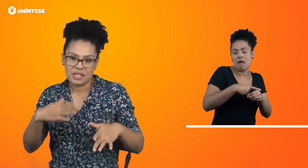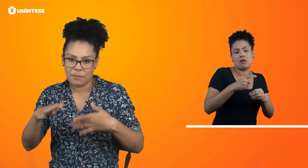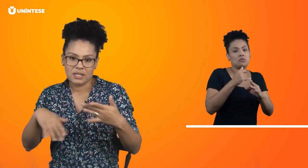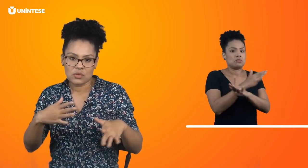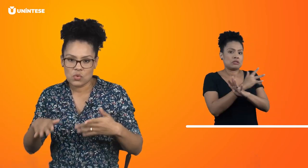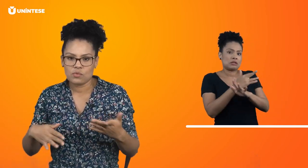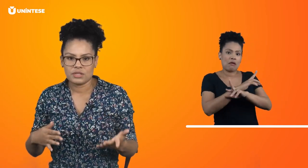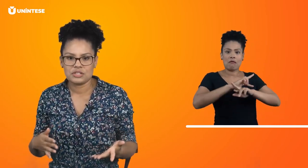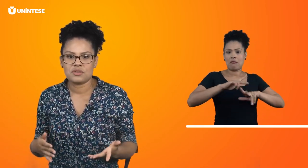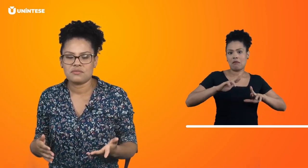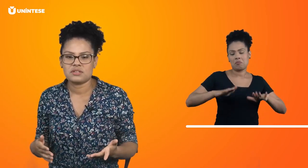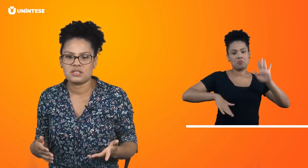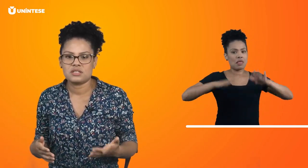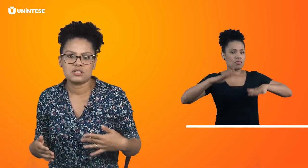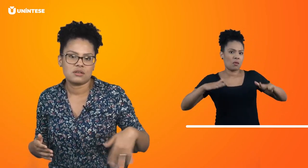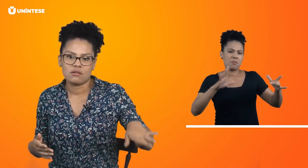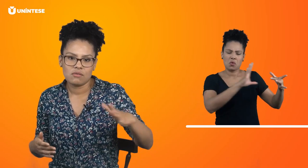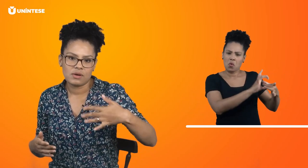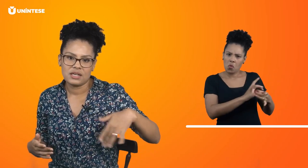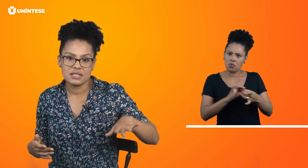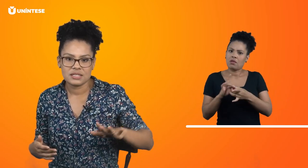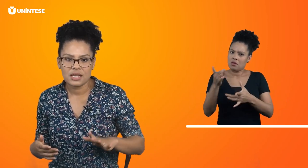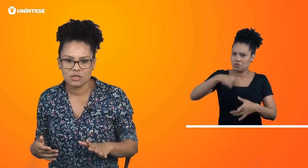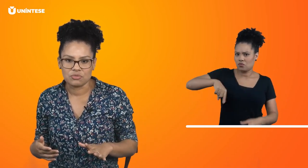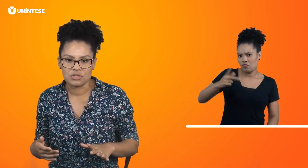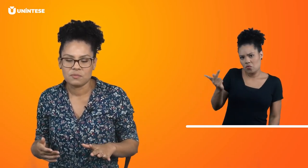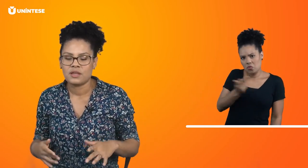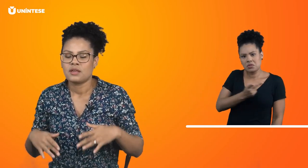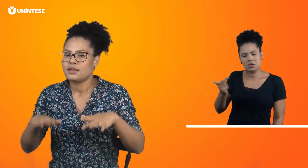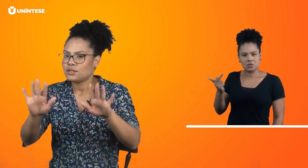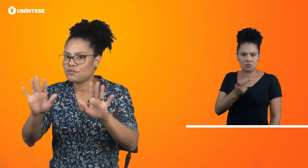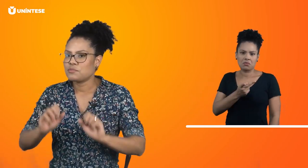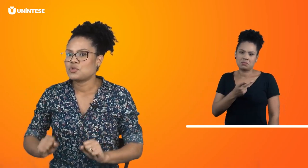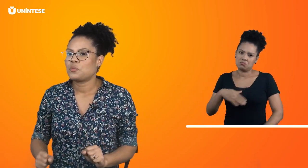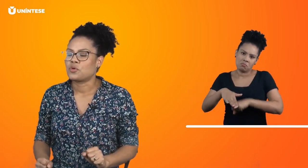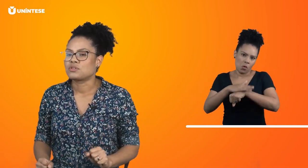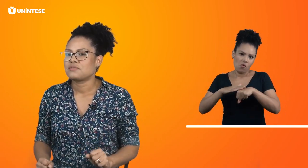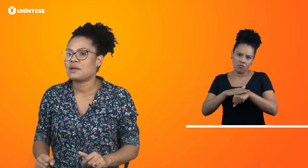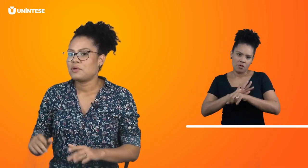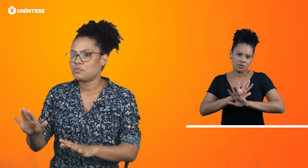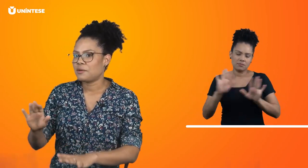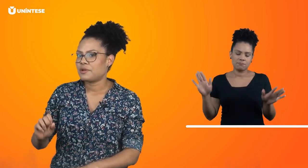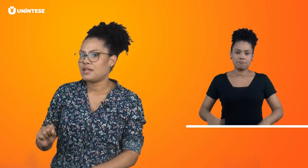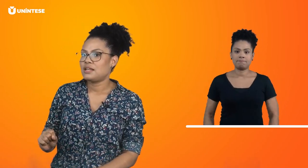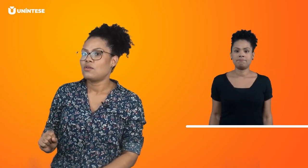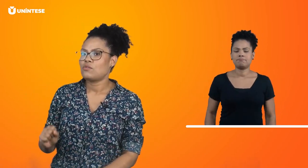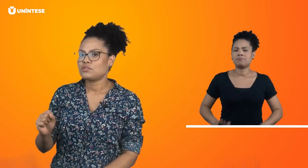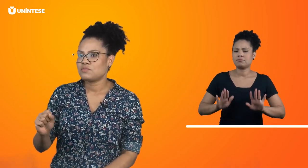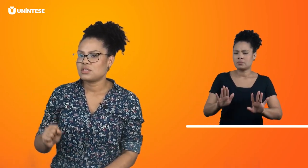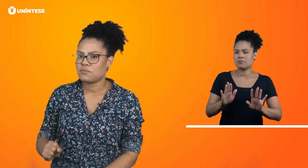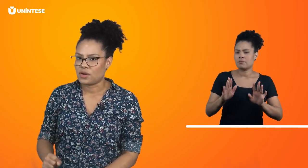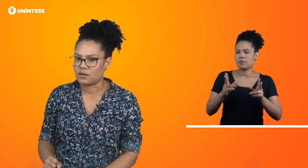Dependendo do contexto em que vocês estão ali inseridos. Então, vamos supor. Você vai perguntar para ele onde você mora.